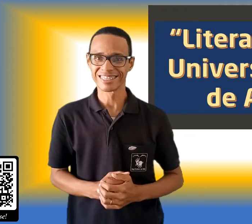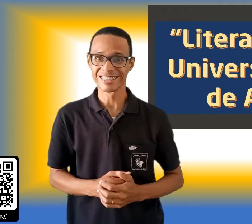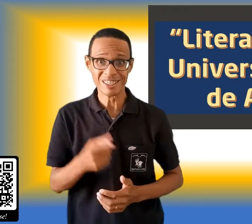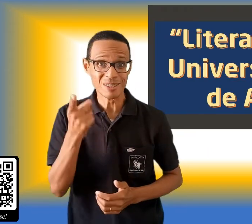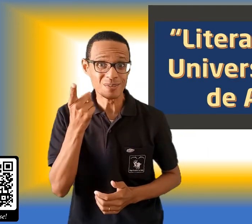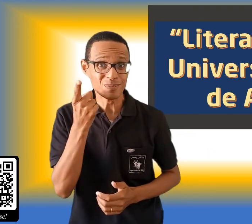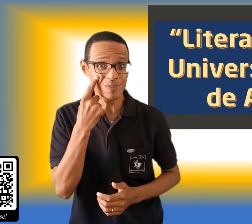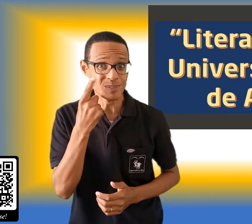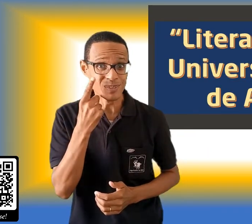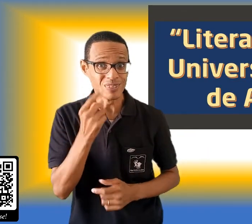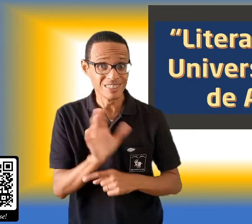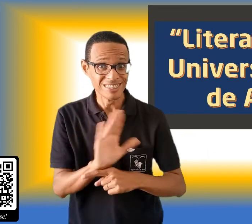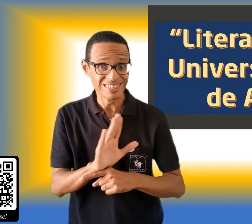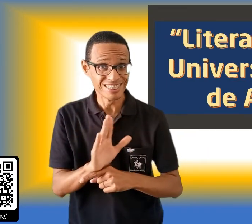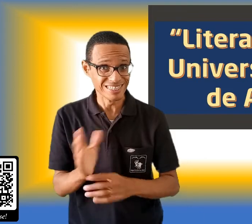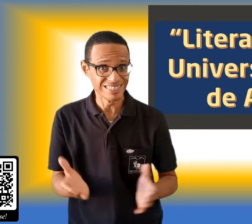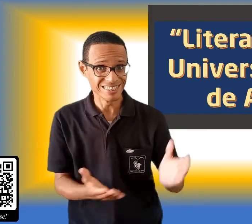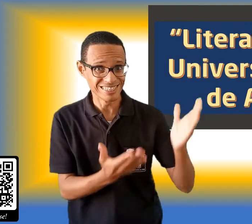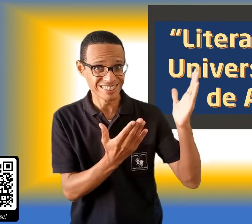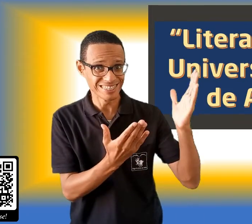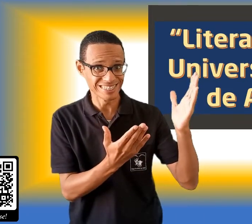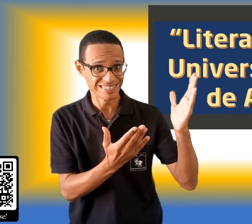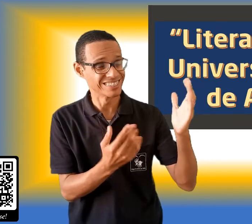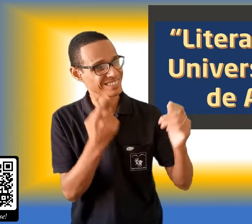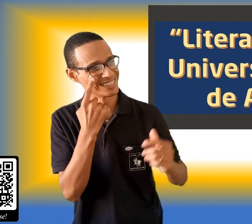bloco da letra T? Veja aí comigo!